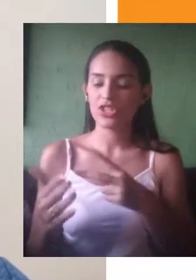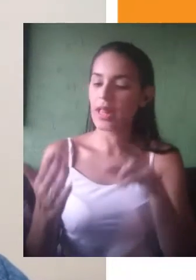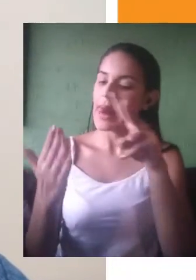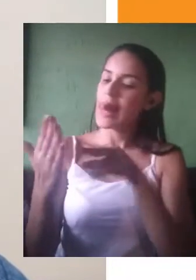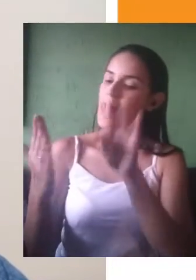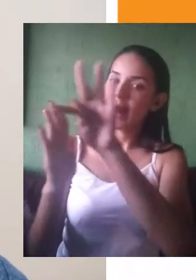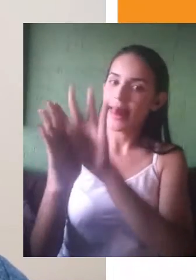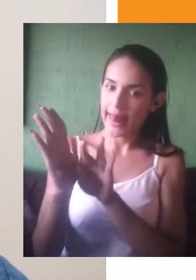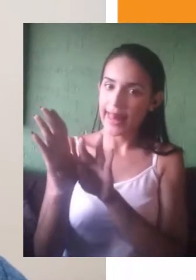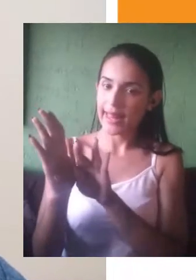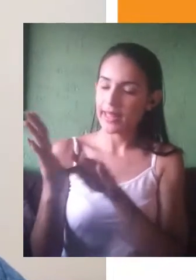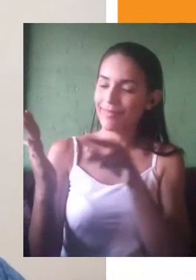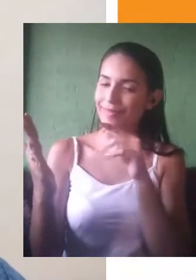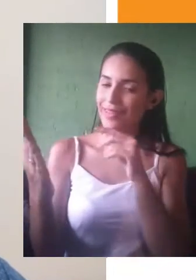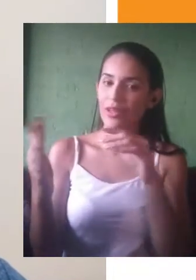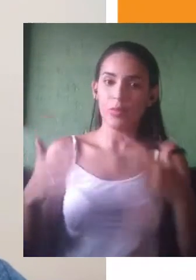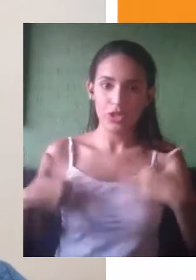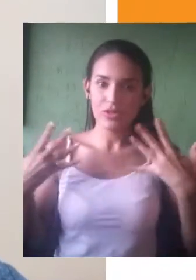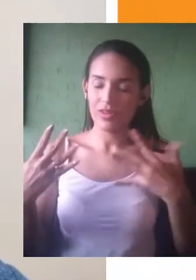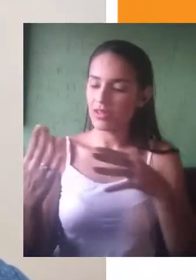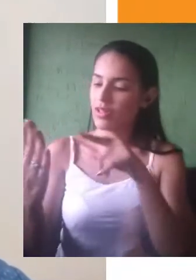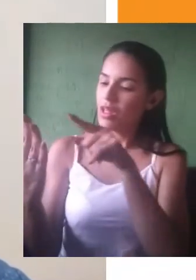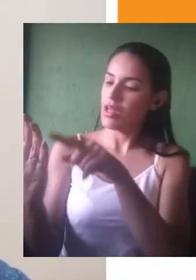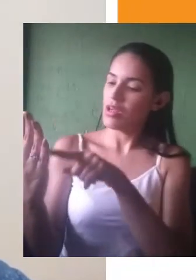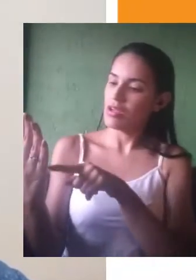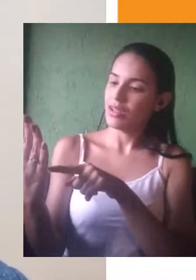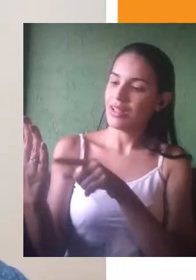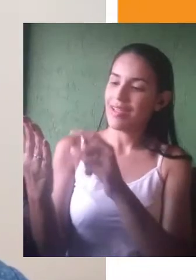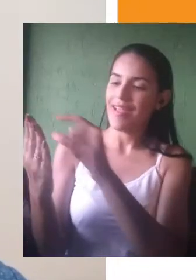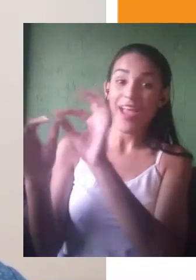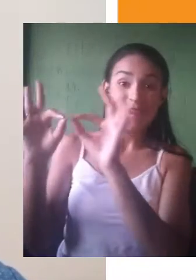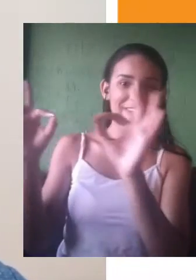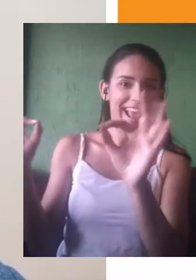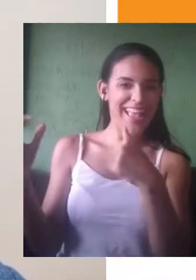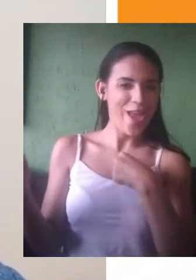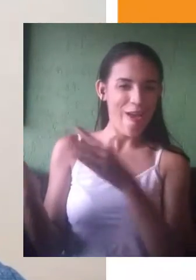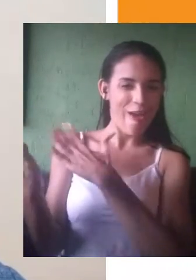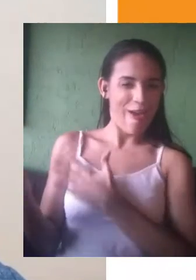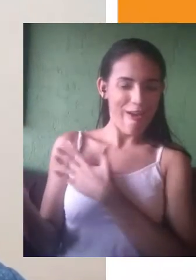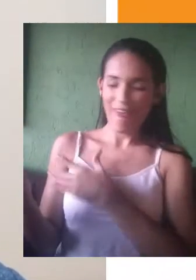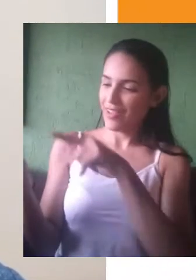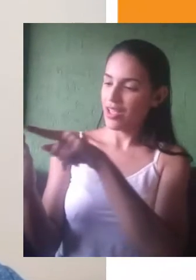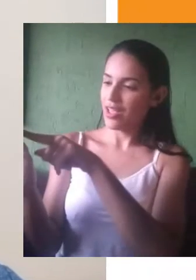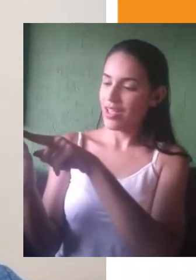pode ser feito? Você pode parafrasear e, em cima dessa paráfrase, construir a sua própria interpretação da ideia central.